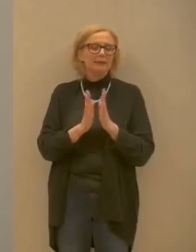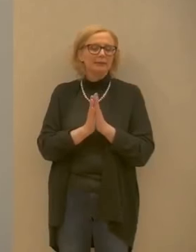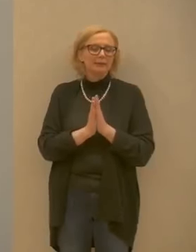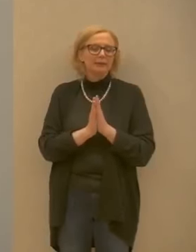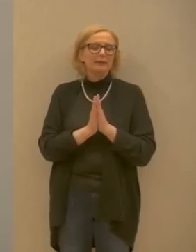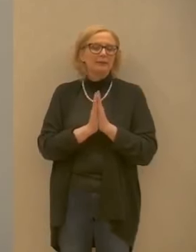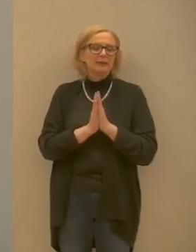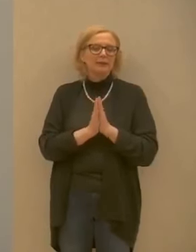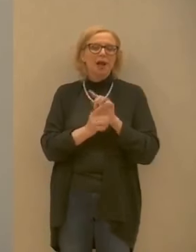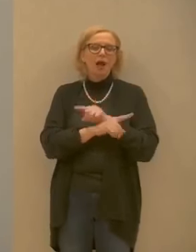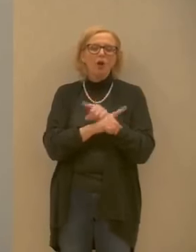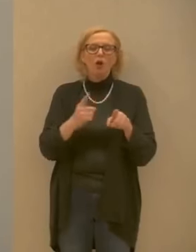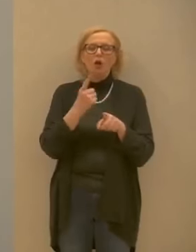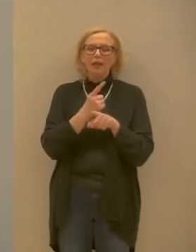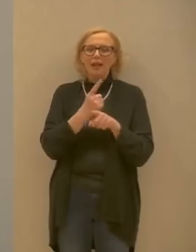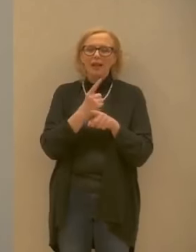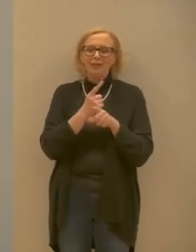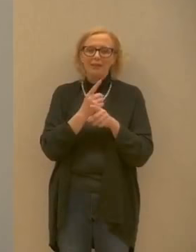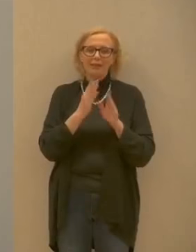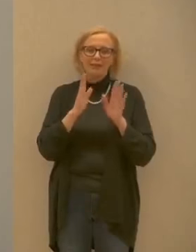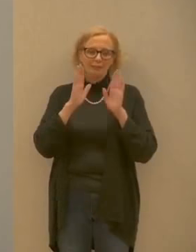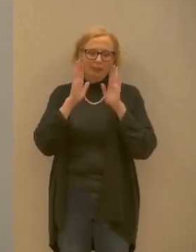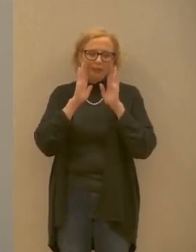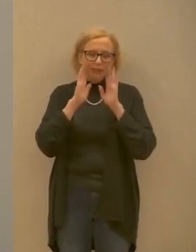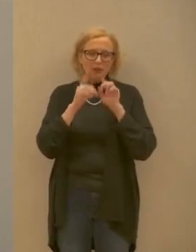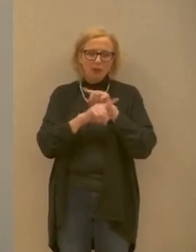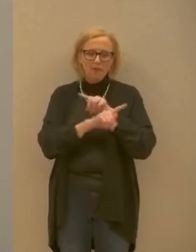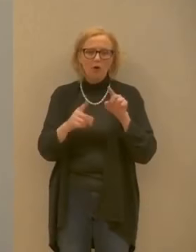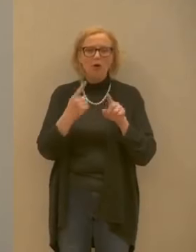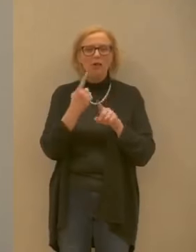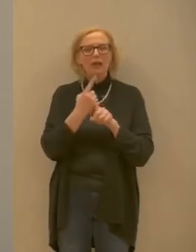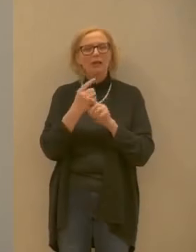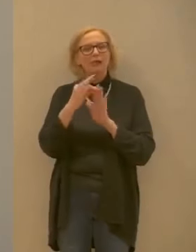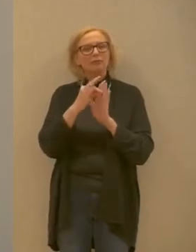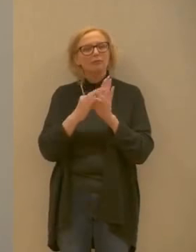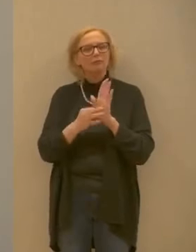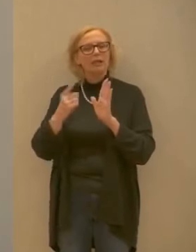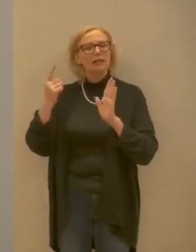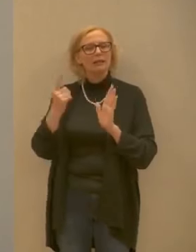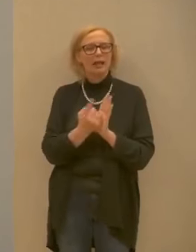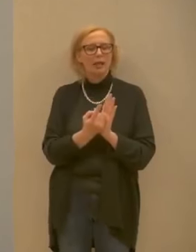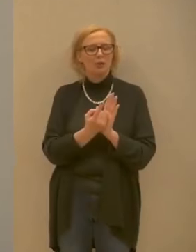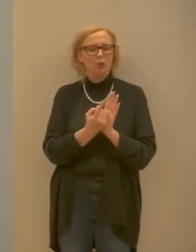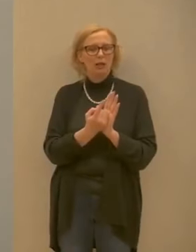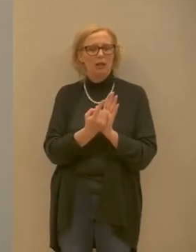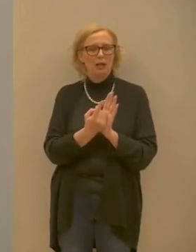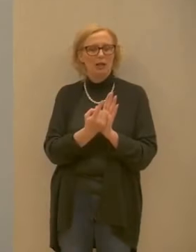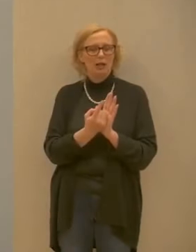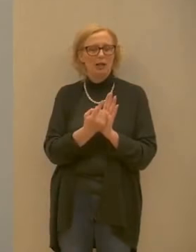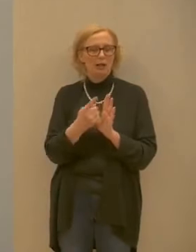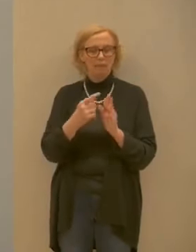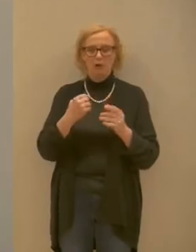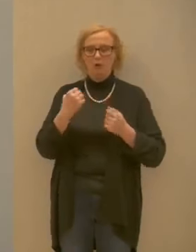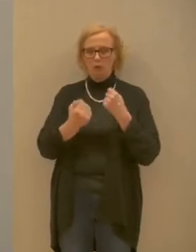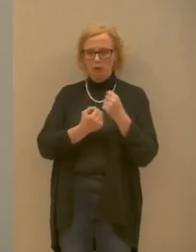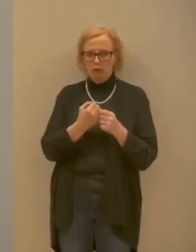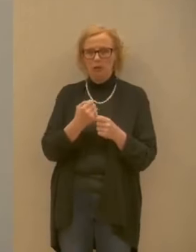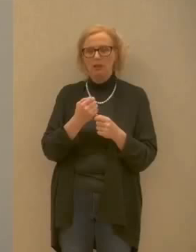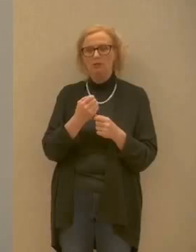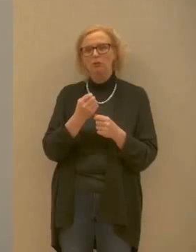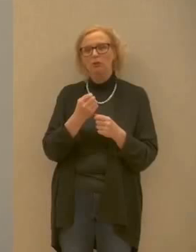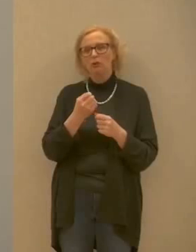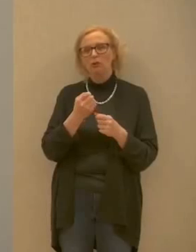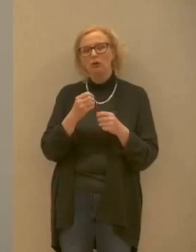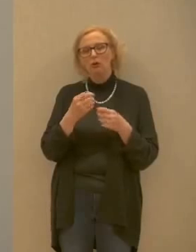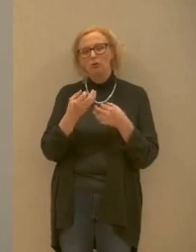persone di seguire in maniera molto ferrea le indicazioni di buon comportamento e le norme di